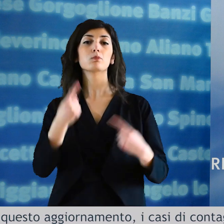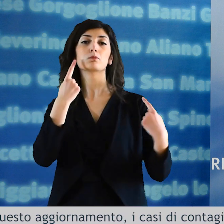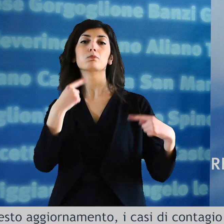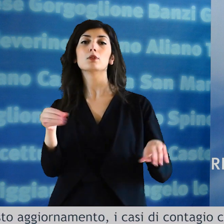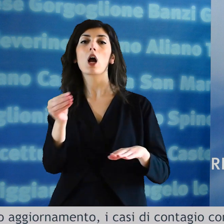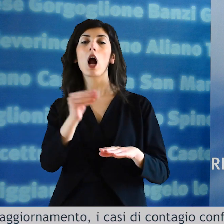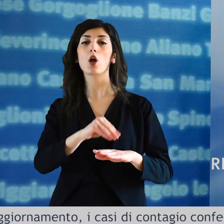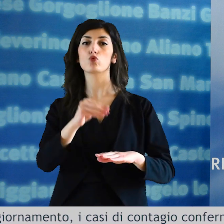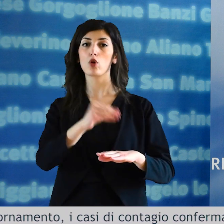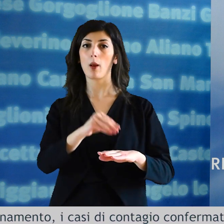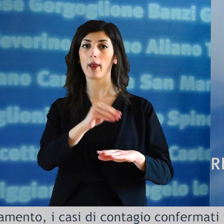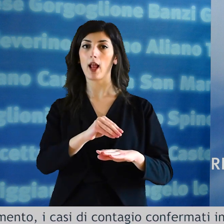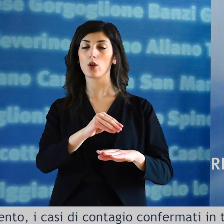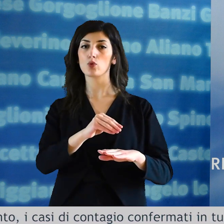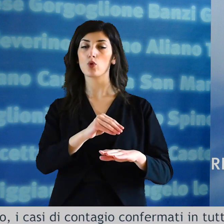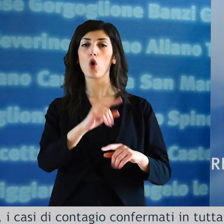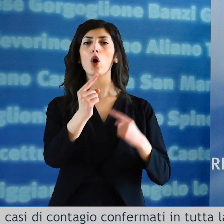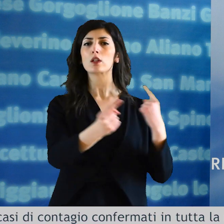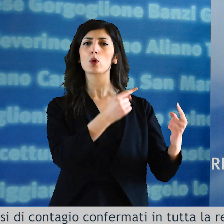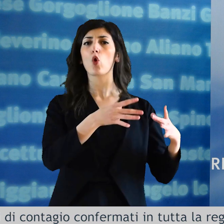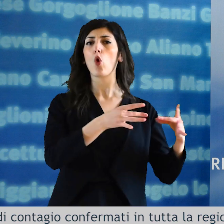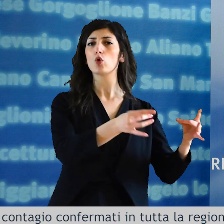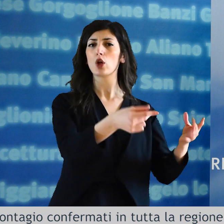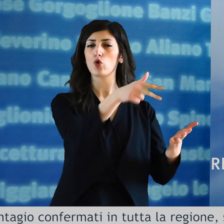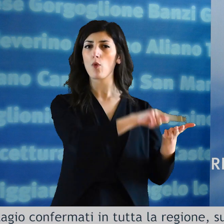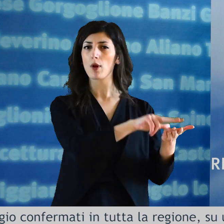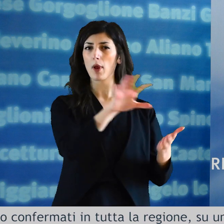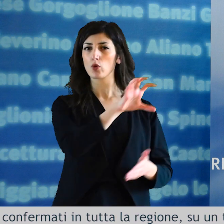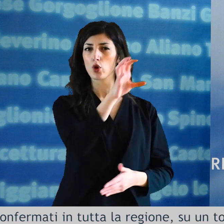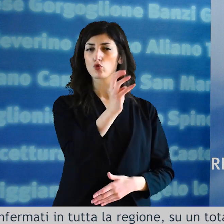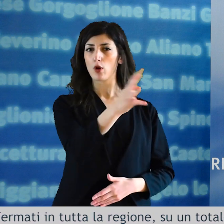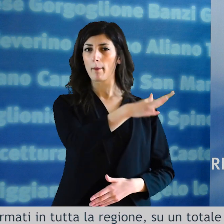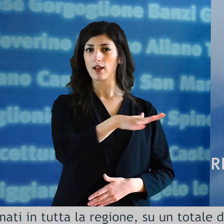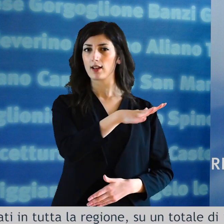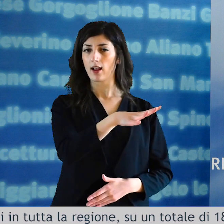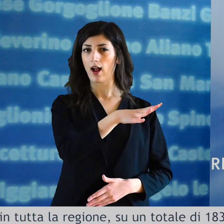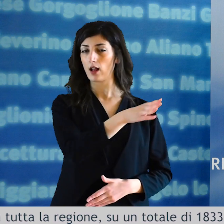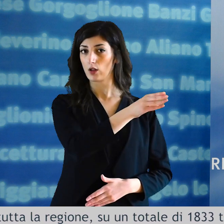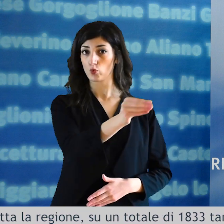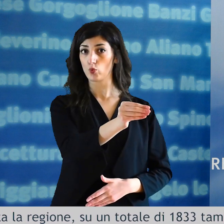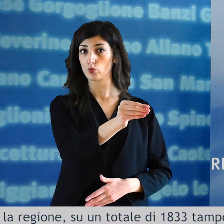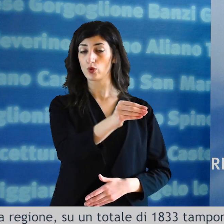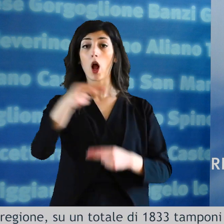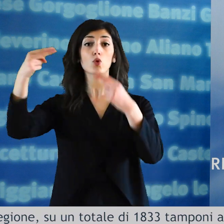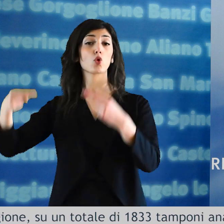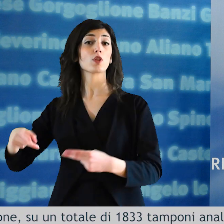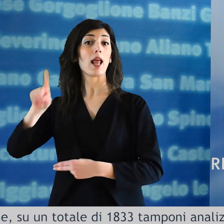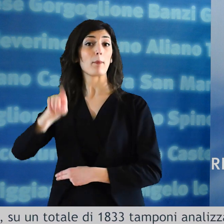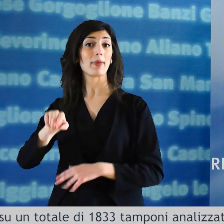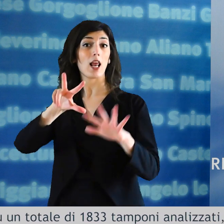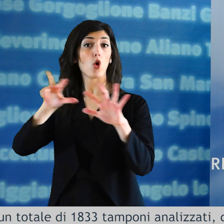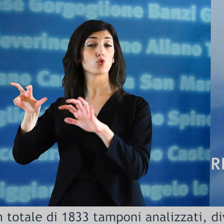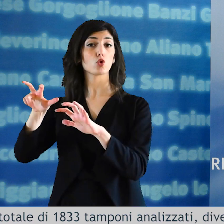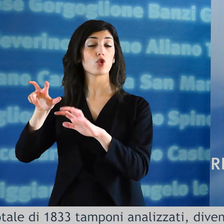con questo aggiornamento i casi di contagio confermati in tutta la regione su un totale di